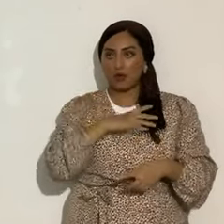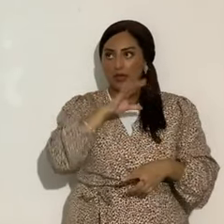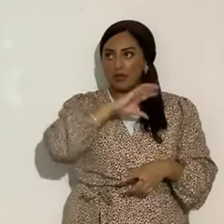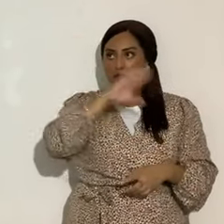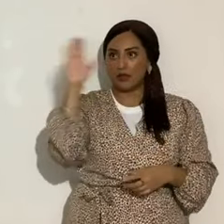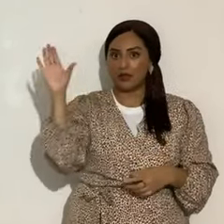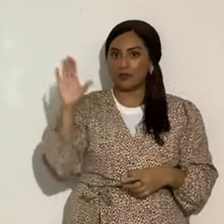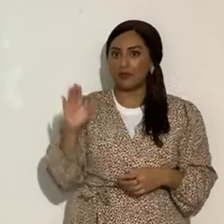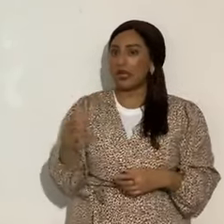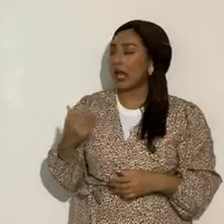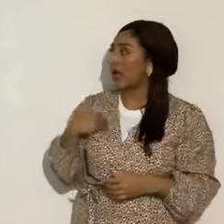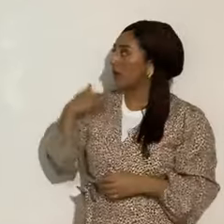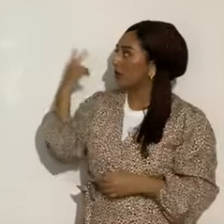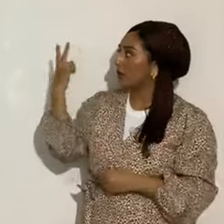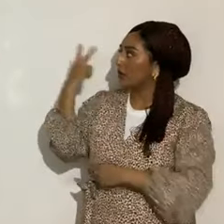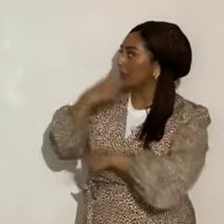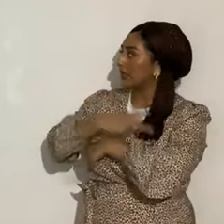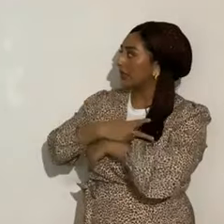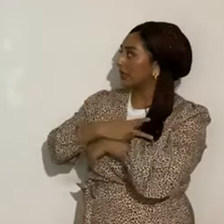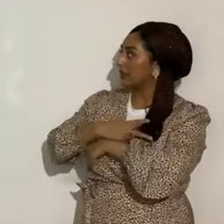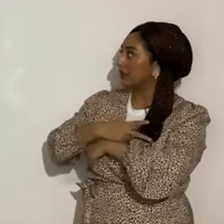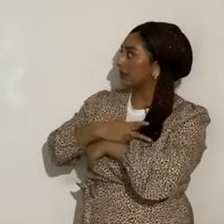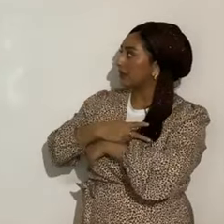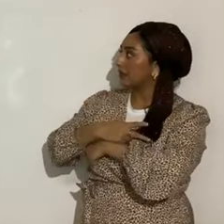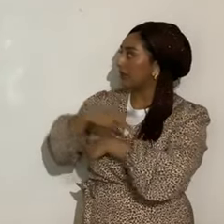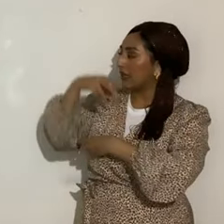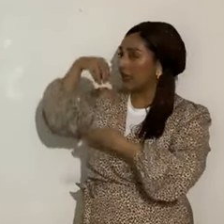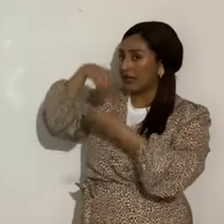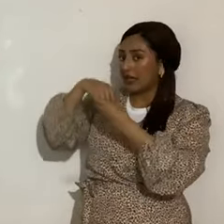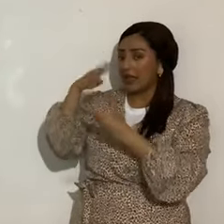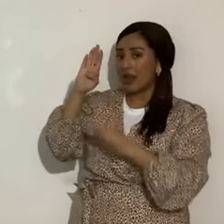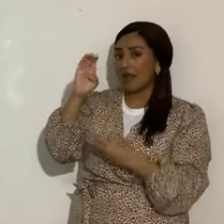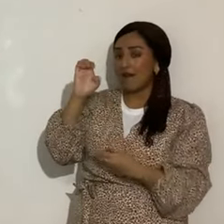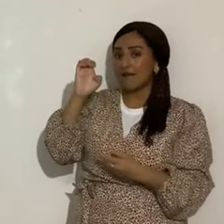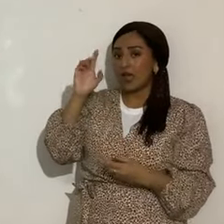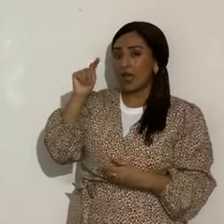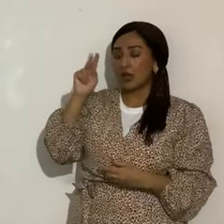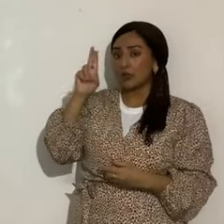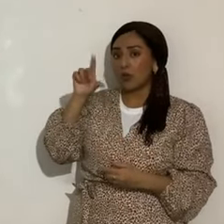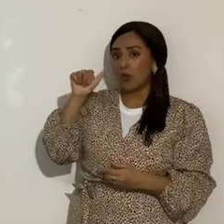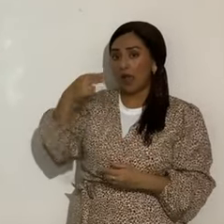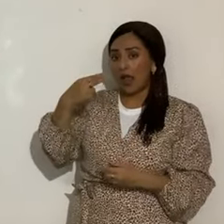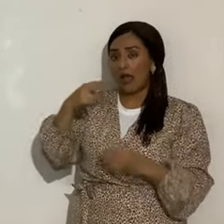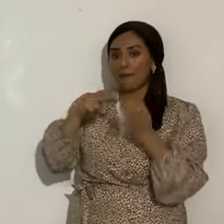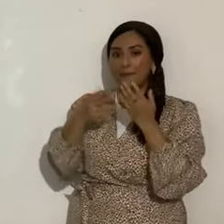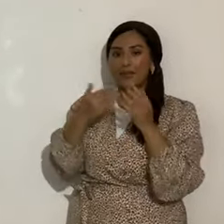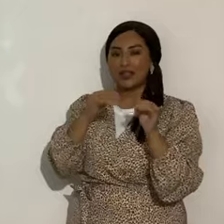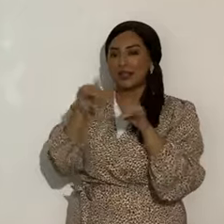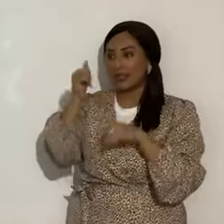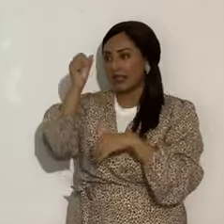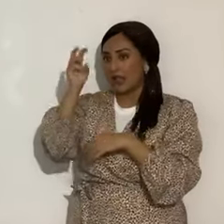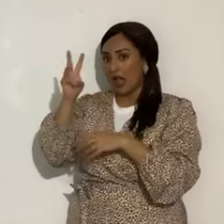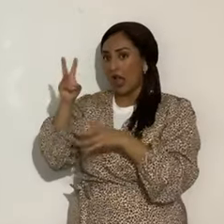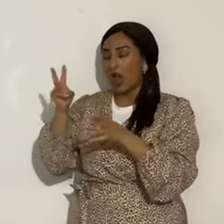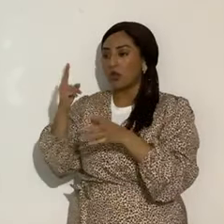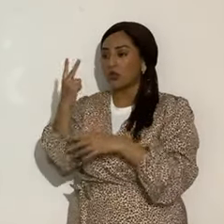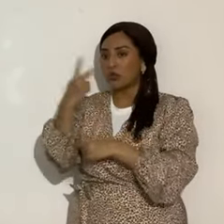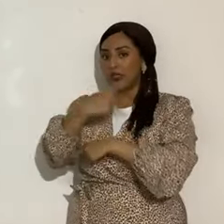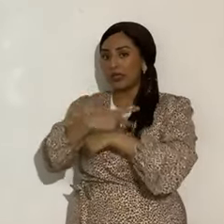Está dos días en Betula, la vean recta final 140, simulando como Yahshua estuvo dos días con los samaritanos, lo dije al principio